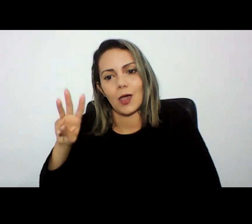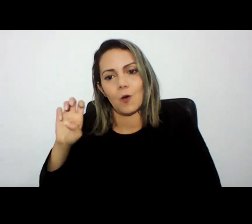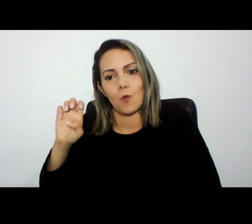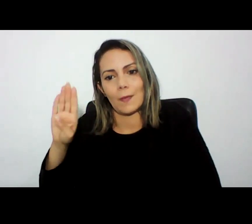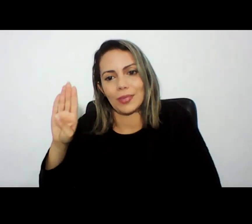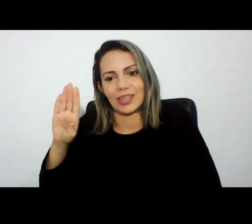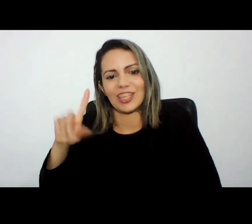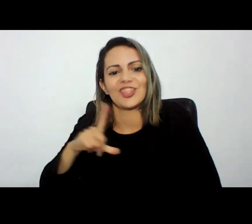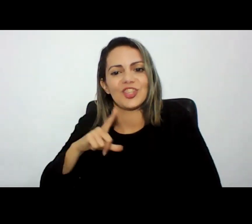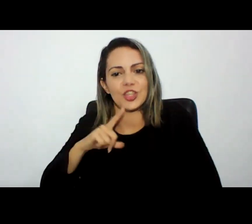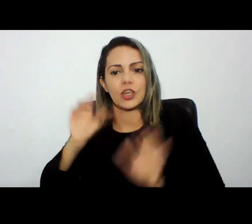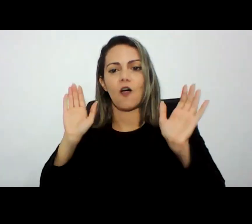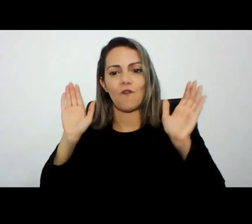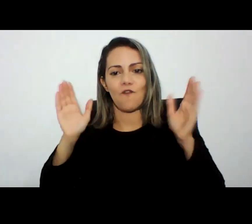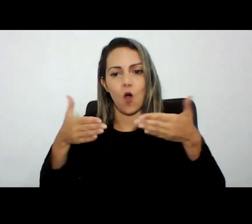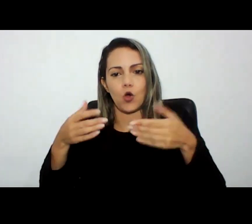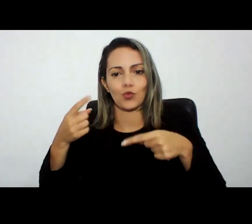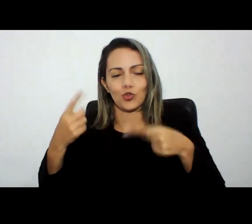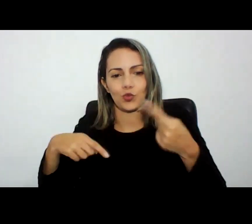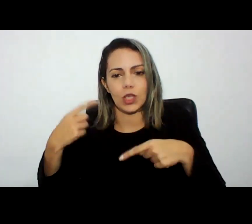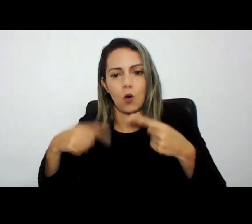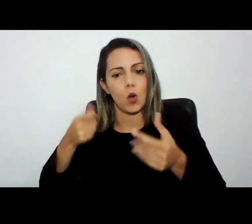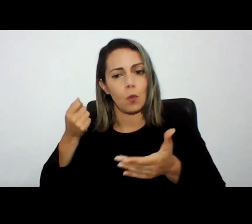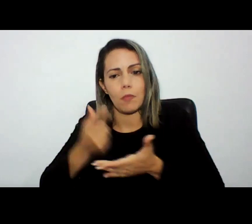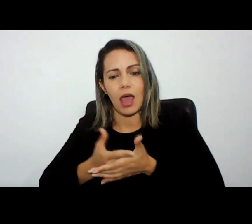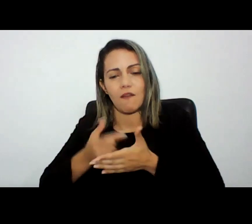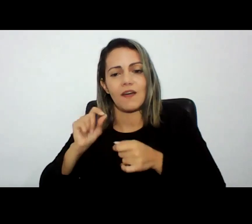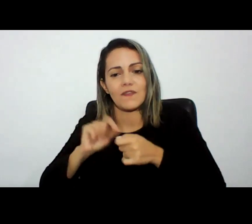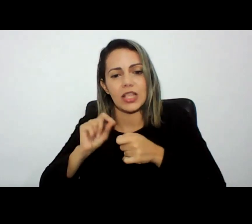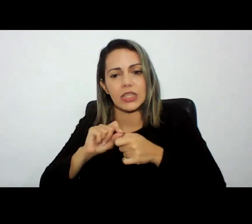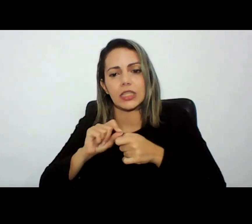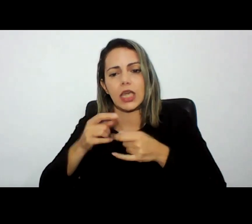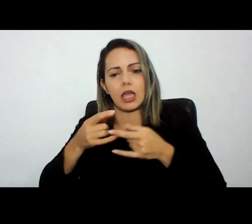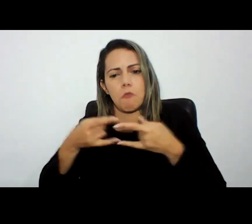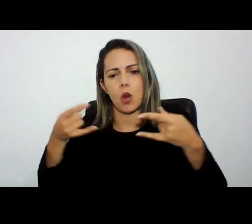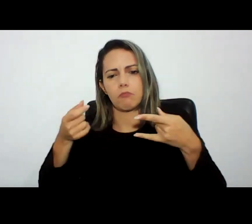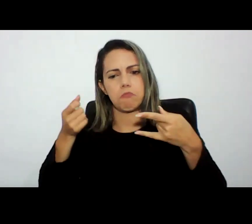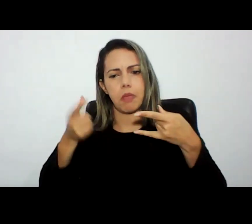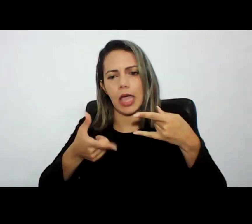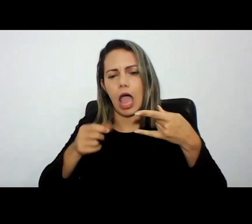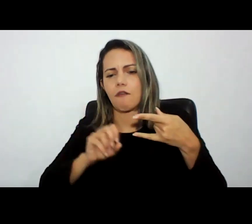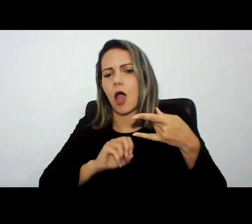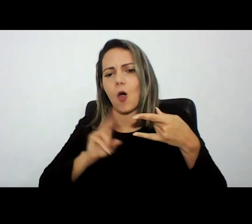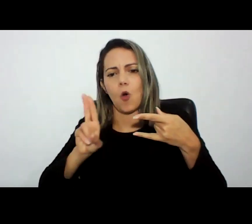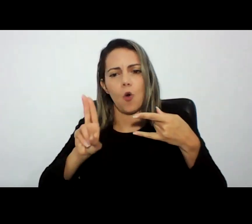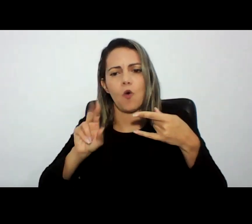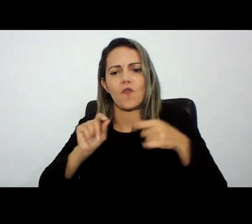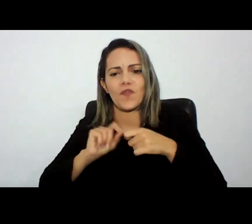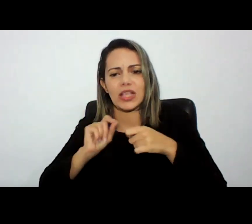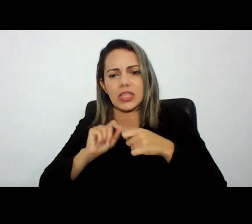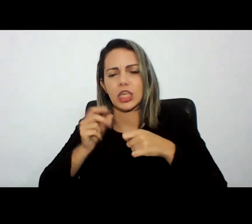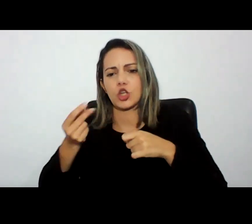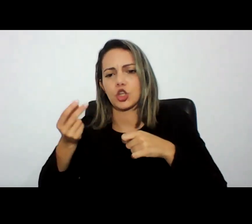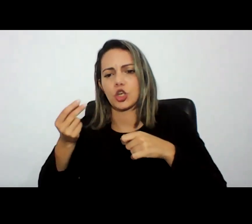discussão que eles iam e comprava ele fazia uma transferência ou pagava um boleto tinha acesso a esses cartões com as datas de